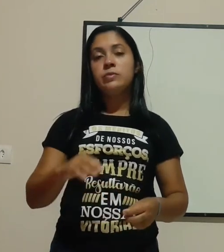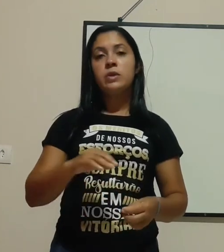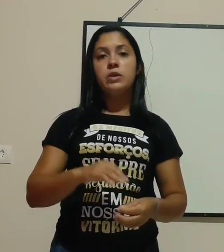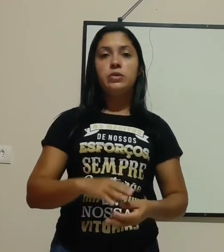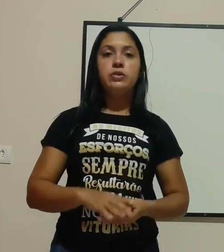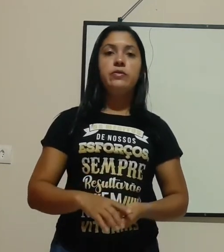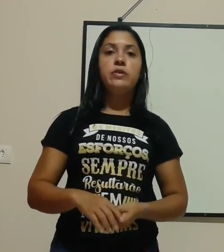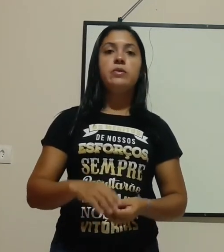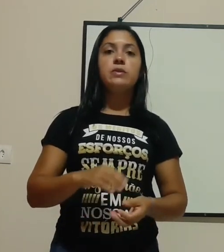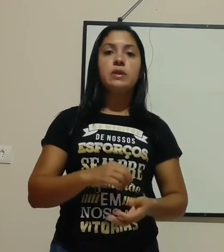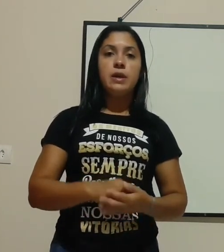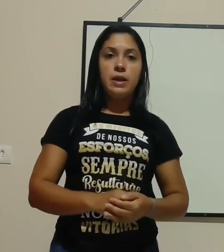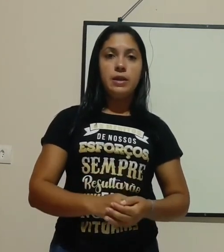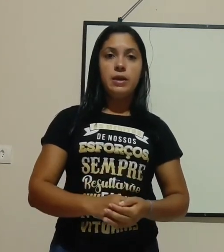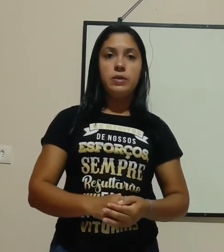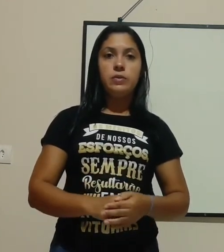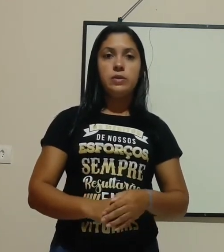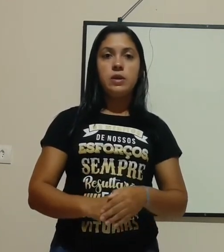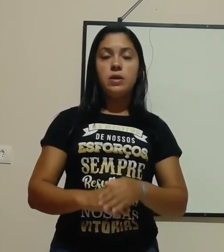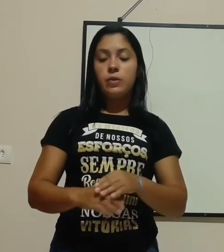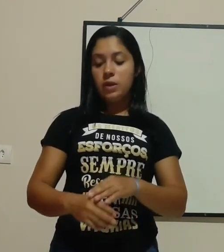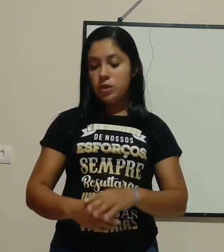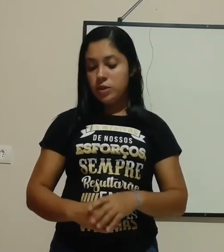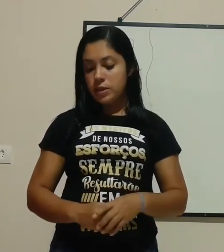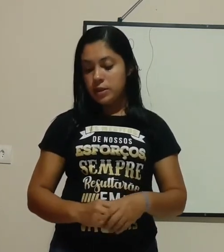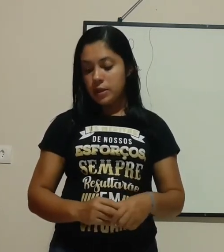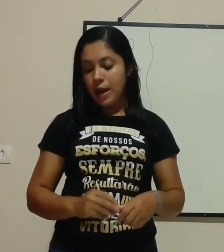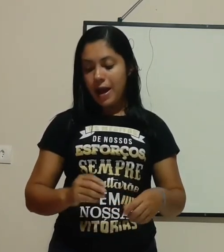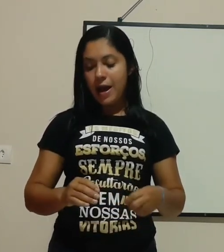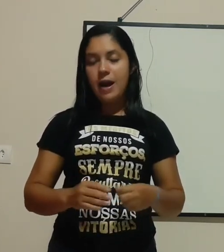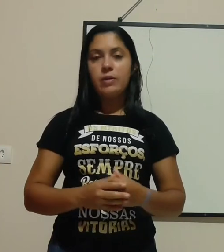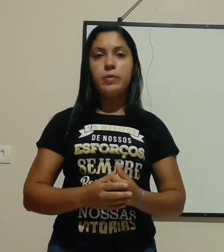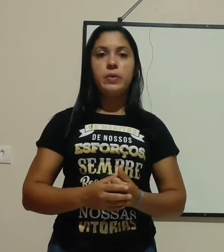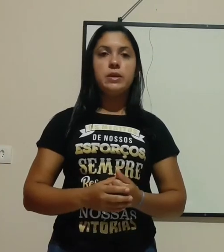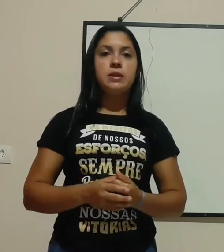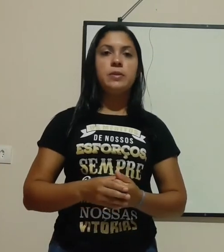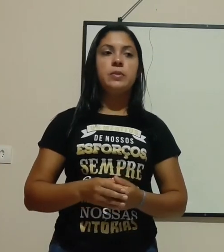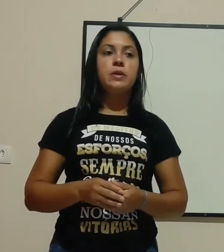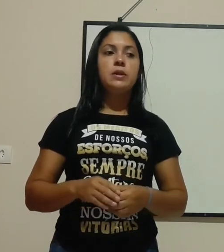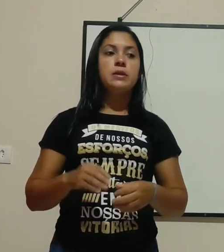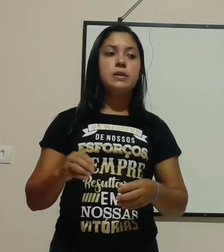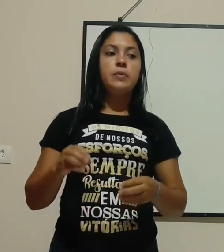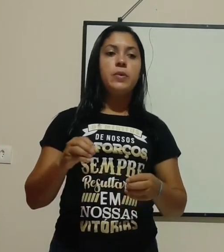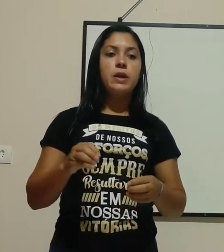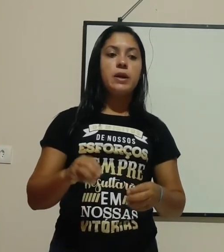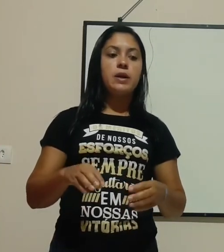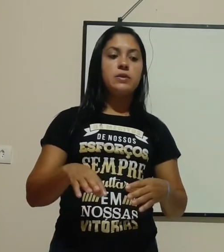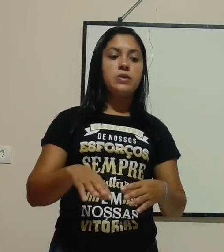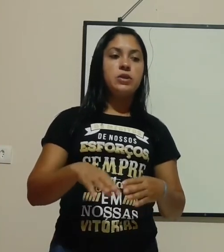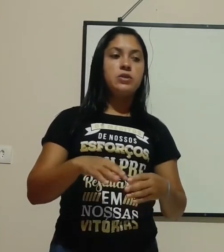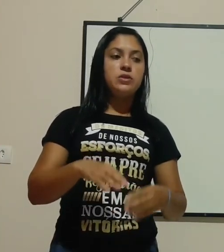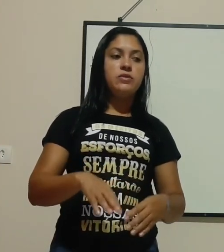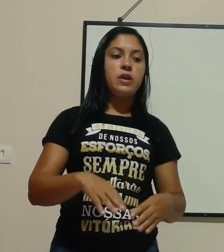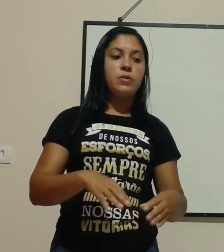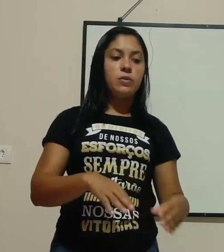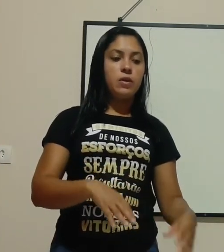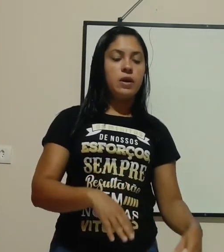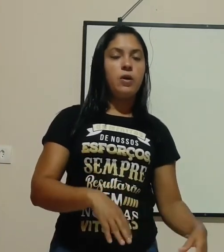de fios elétricos. Quando a gente cita a água, por exemplo, se por acaso a gente estiver em um local